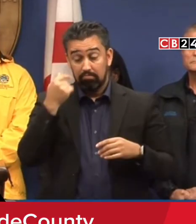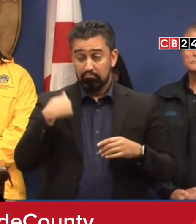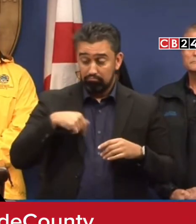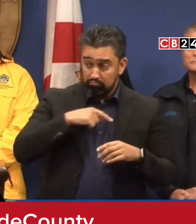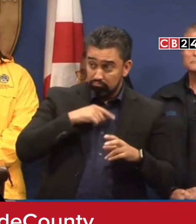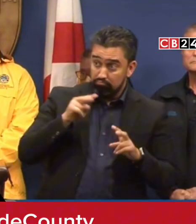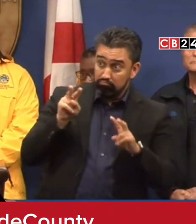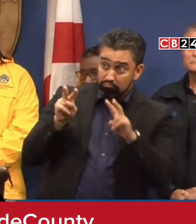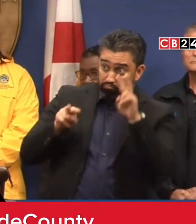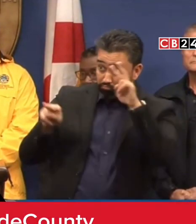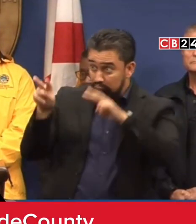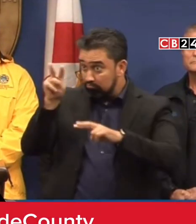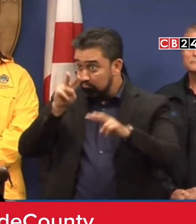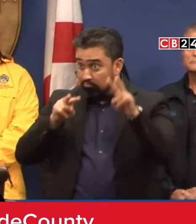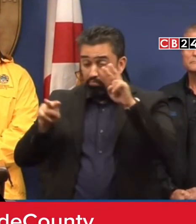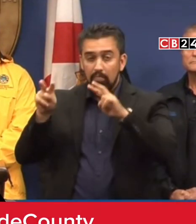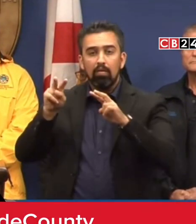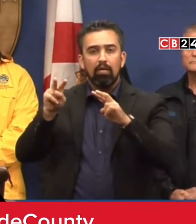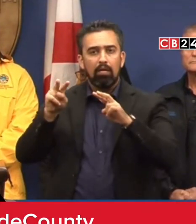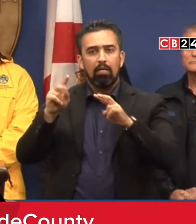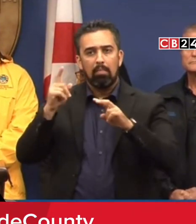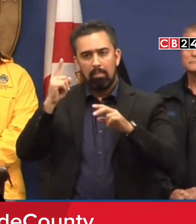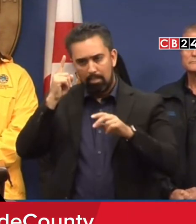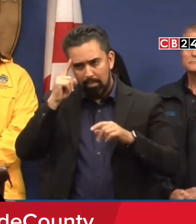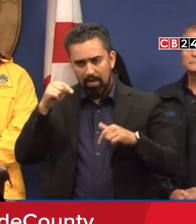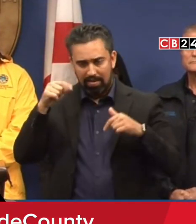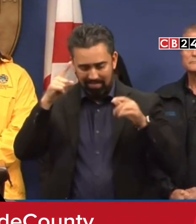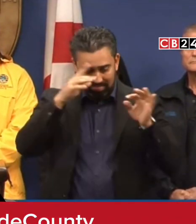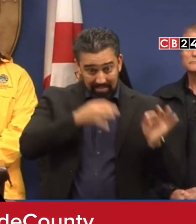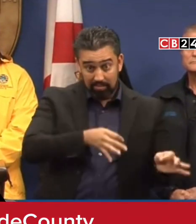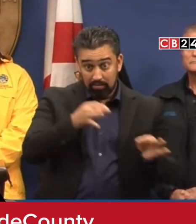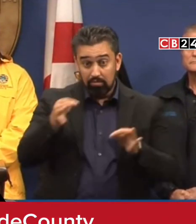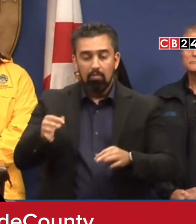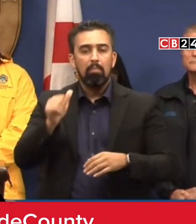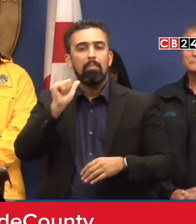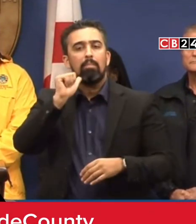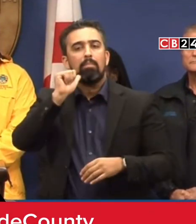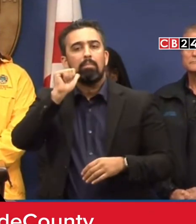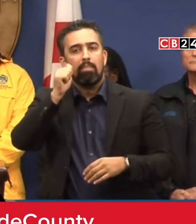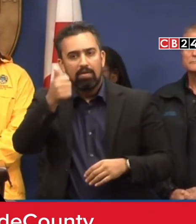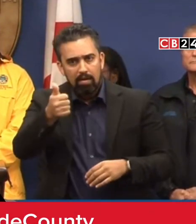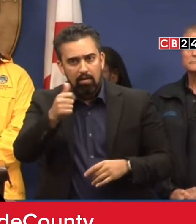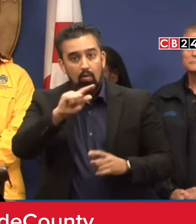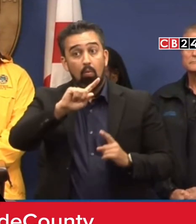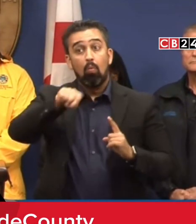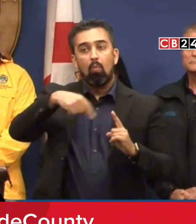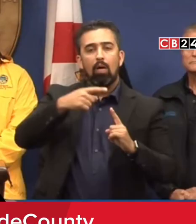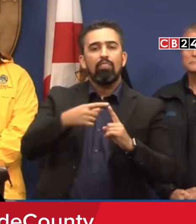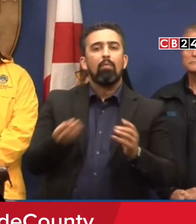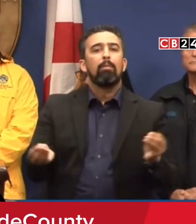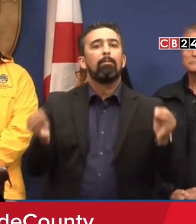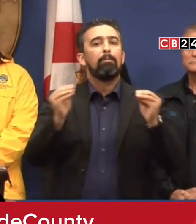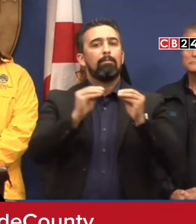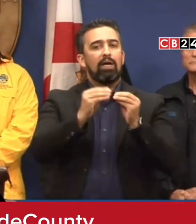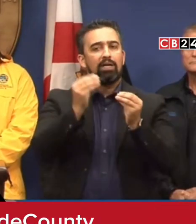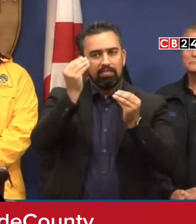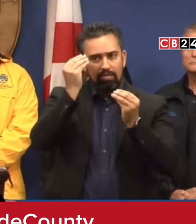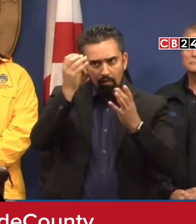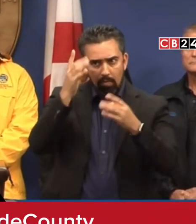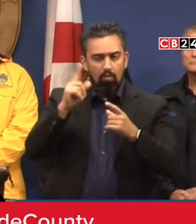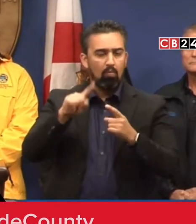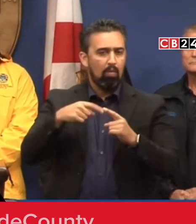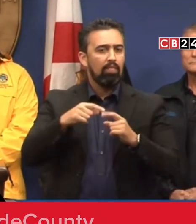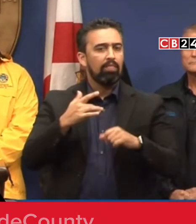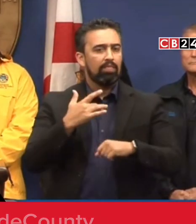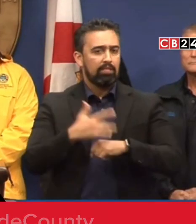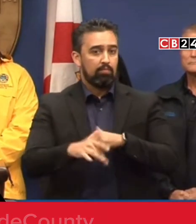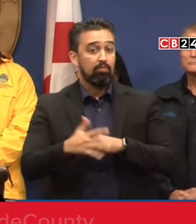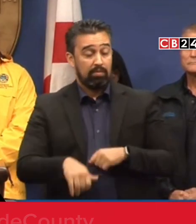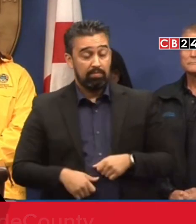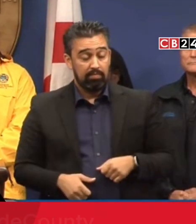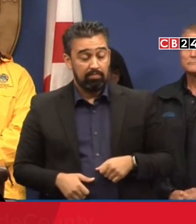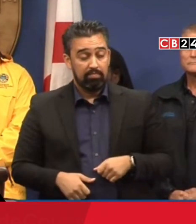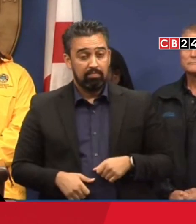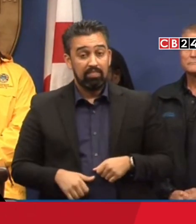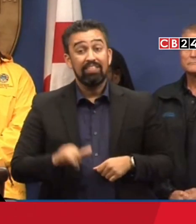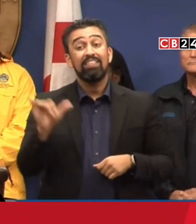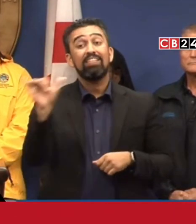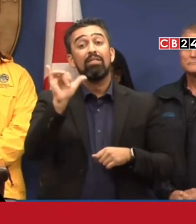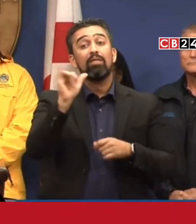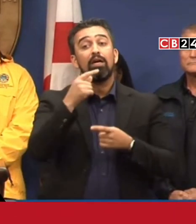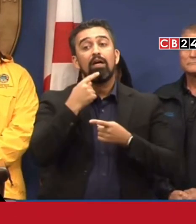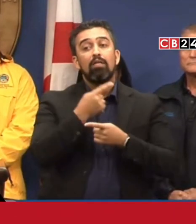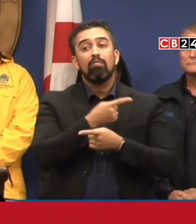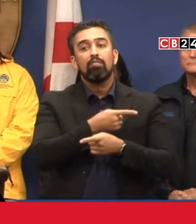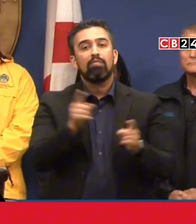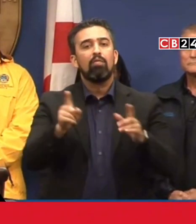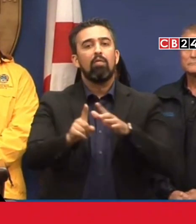hoy y tomaremos decisiones para mañana cuando haya más información disponible. También anunciamos una